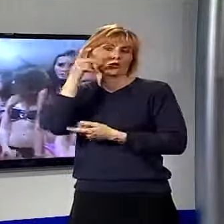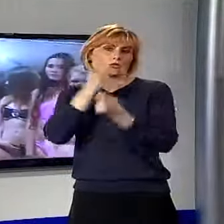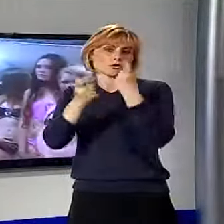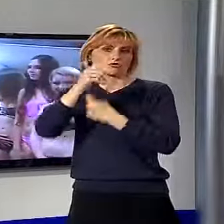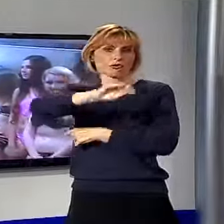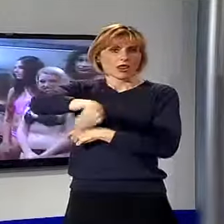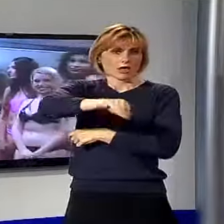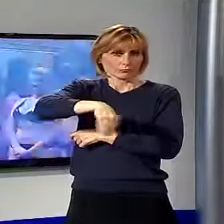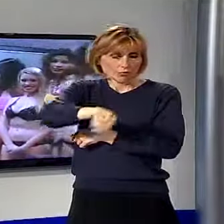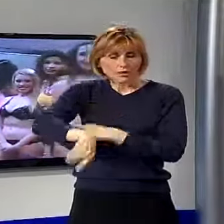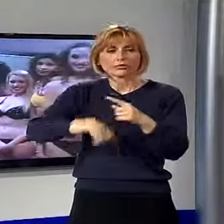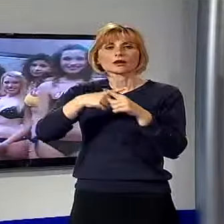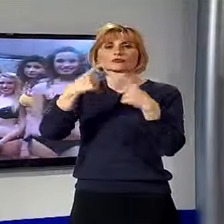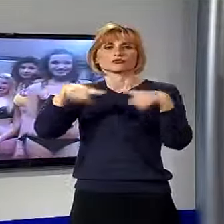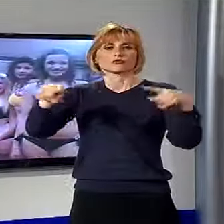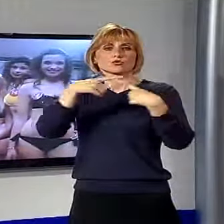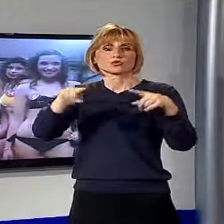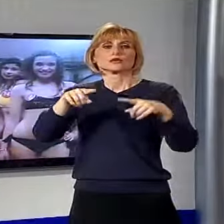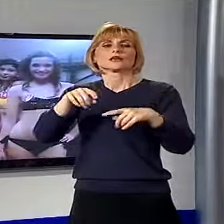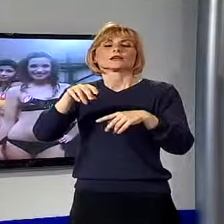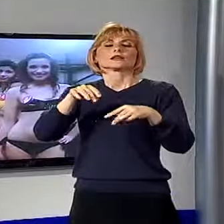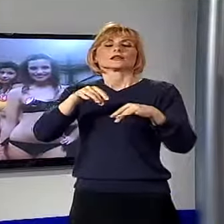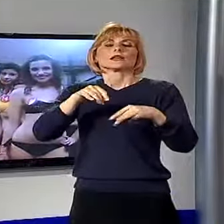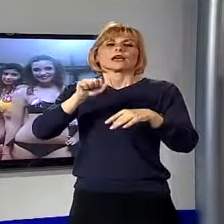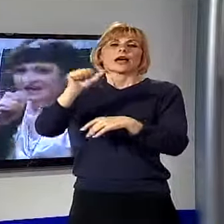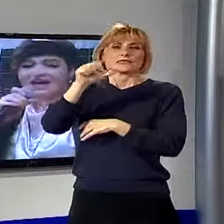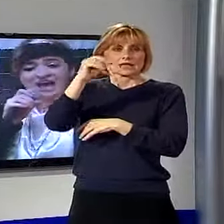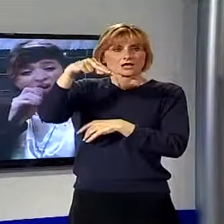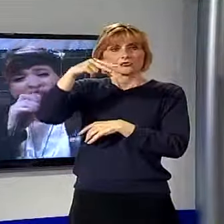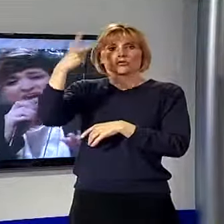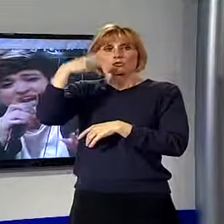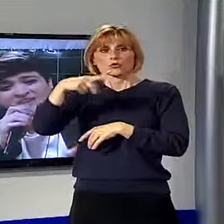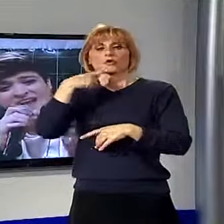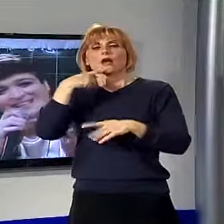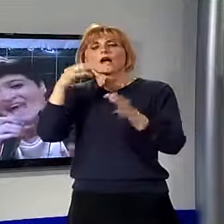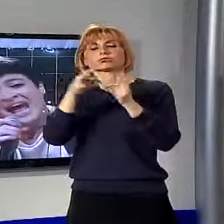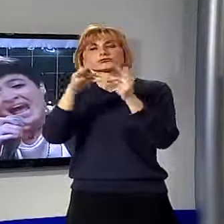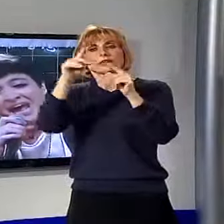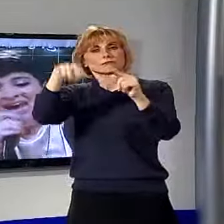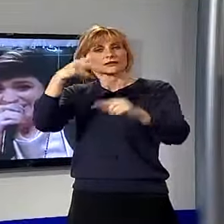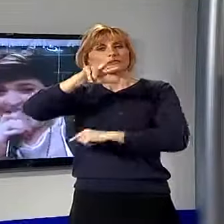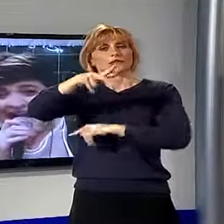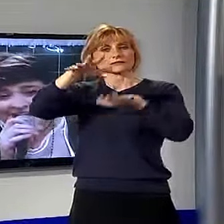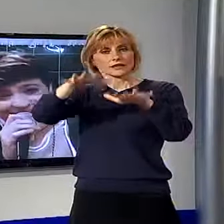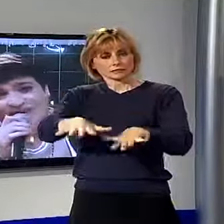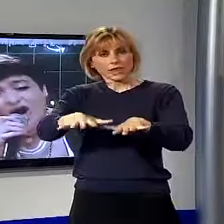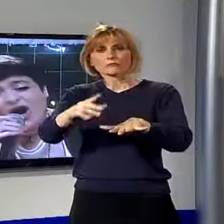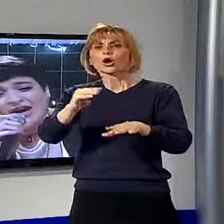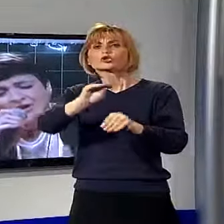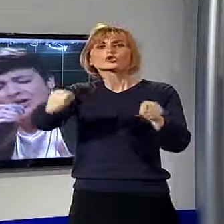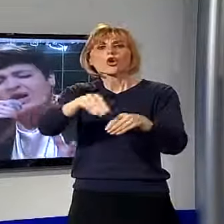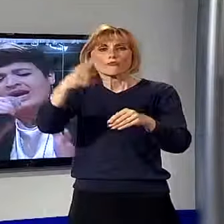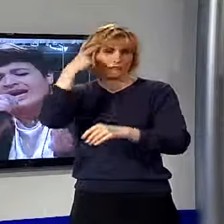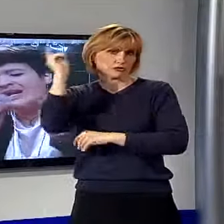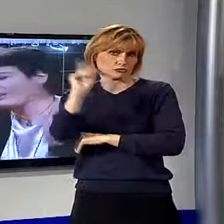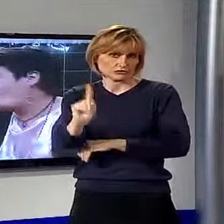napoletane e dalle musiche dei DJ Ascanio e Luca. Miss Lucca for You dà appuntamento alla terza tappa in una location ancora da